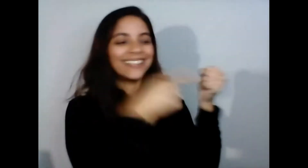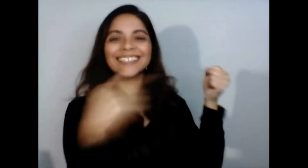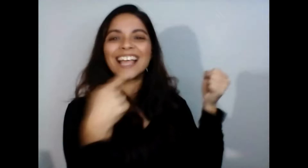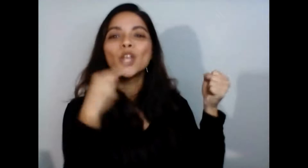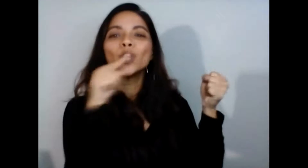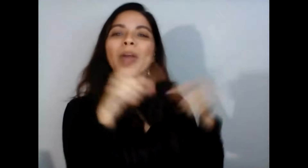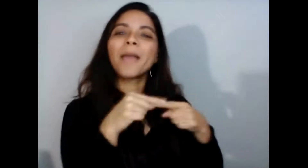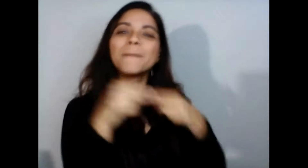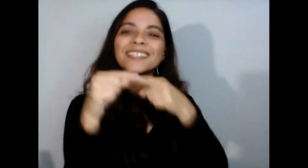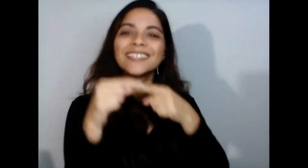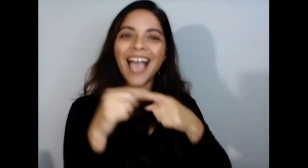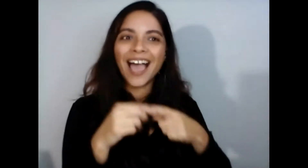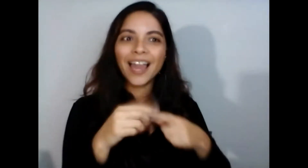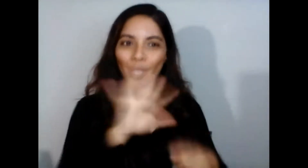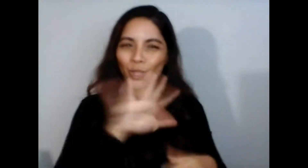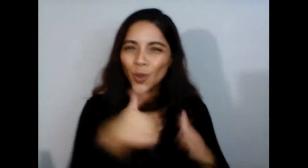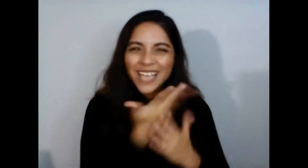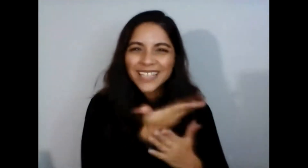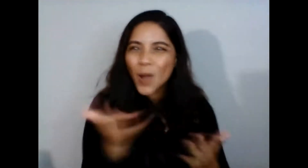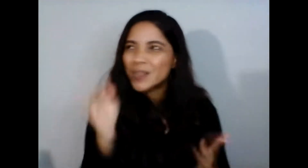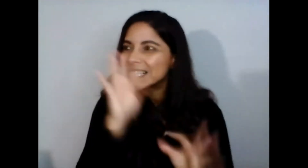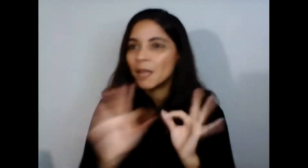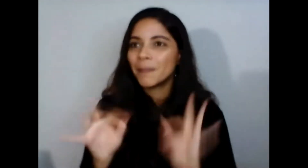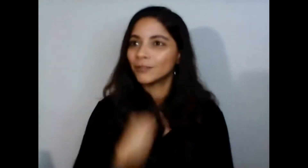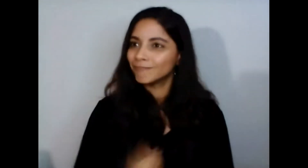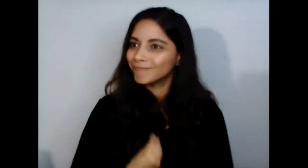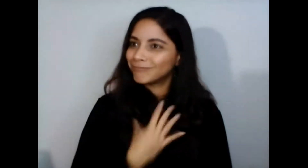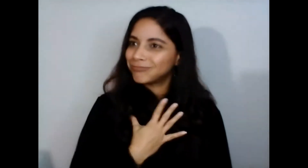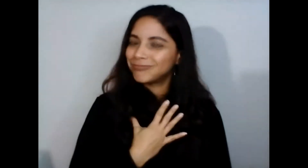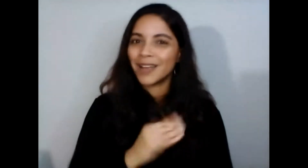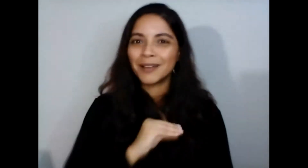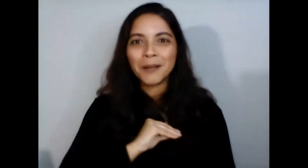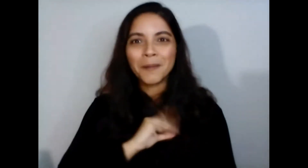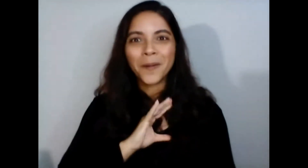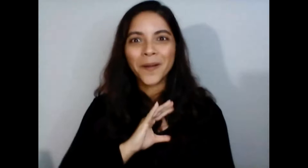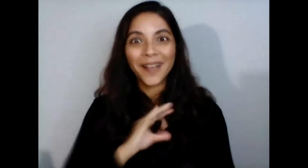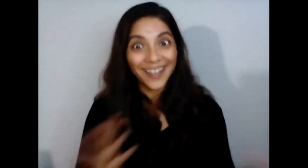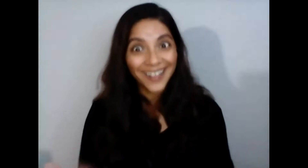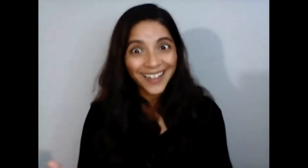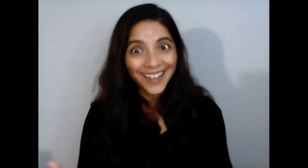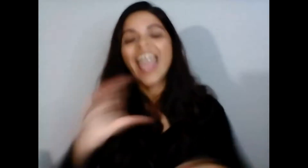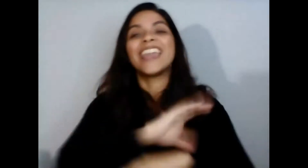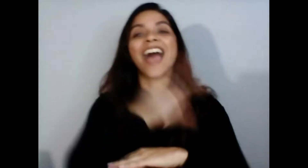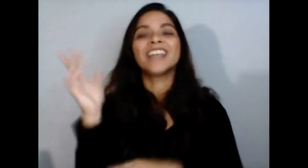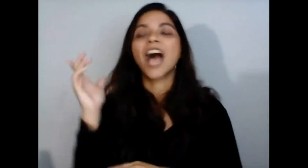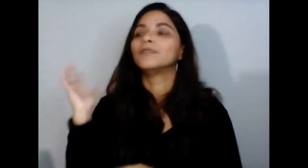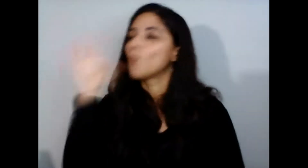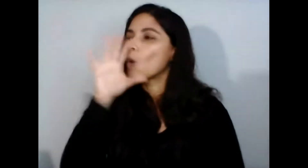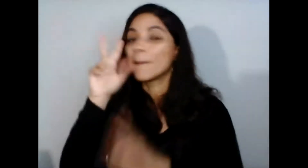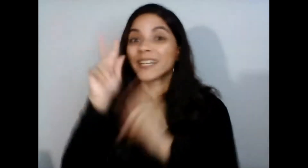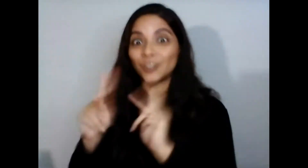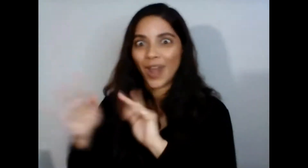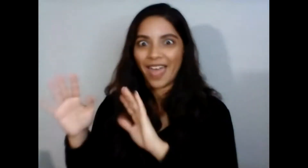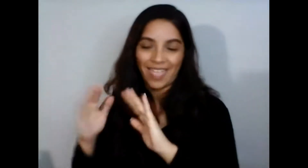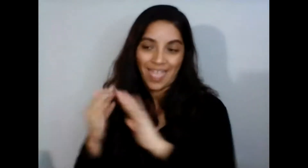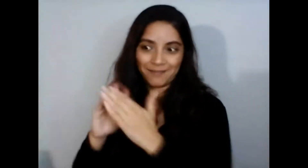para mí que yo pensé que yo había visto y había escuchado todo fue que yo llevé a Santa Claus una persona de la comunidad vestida de